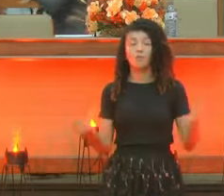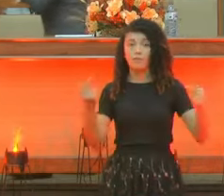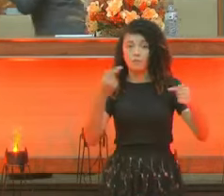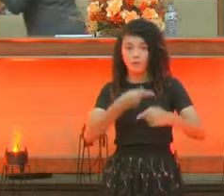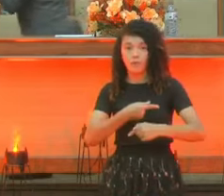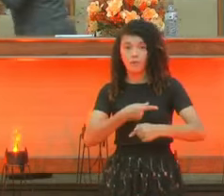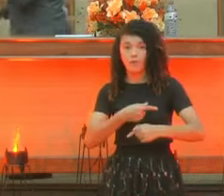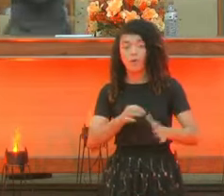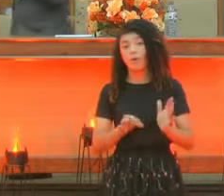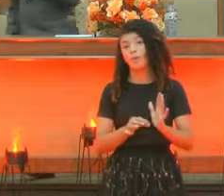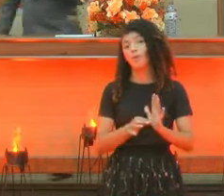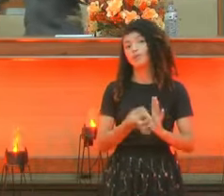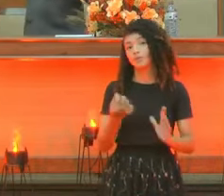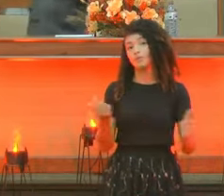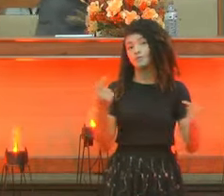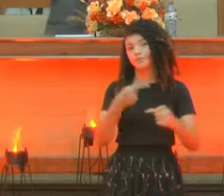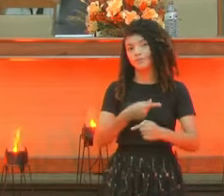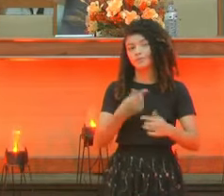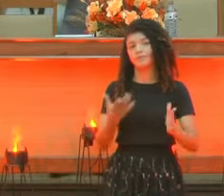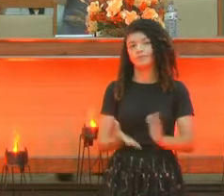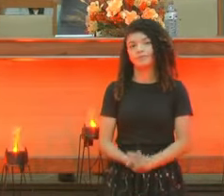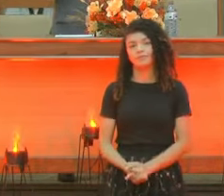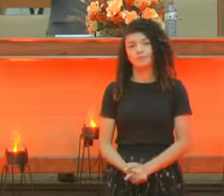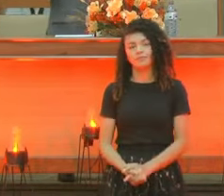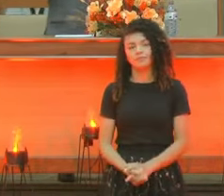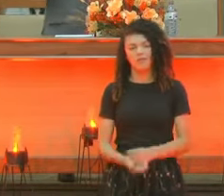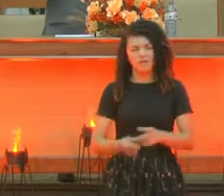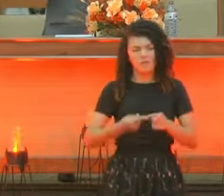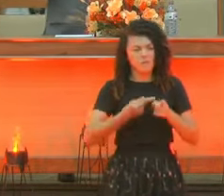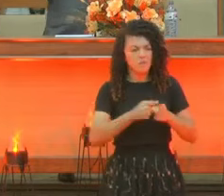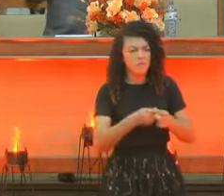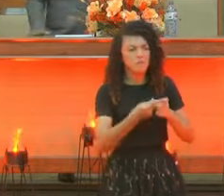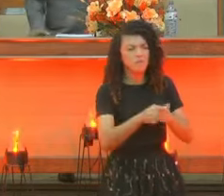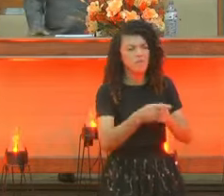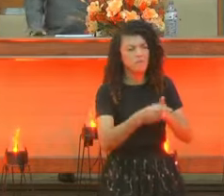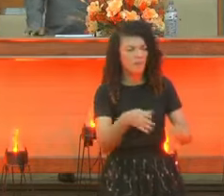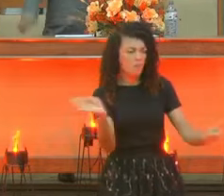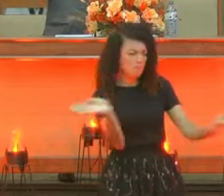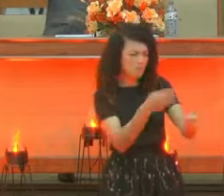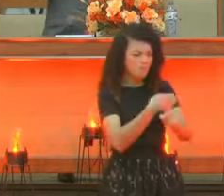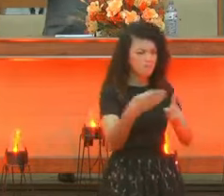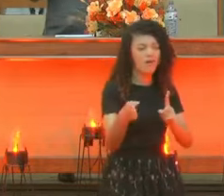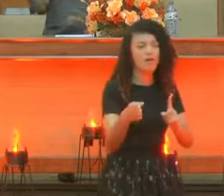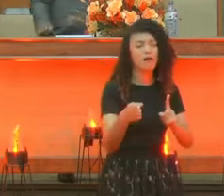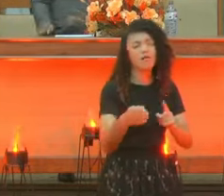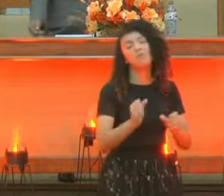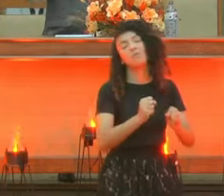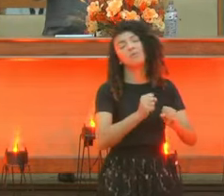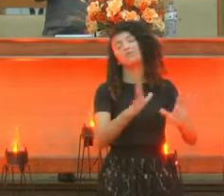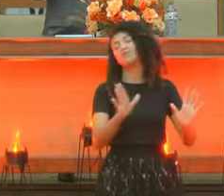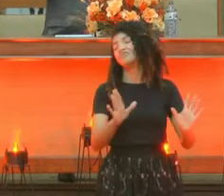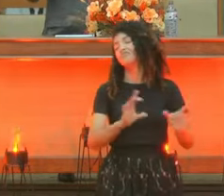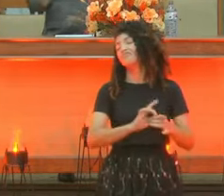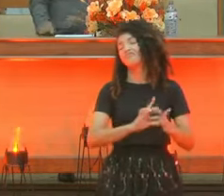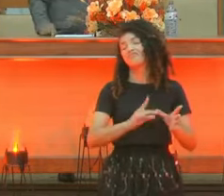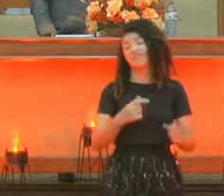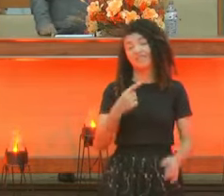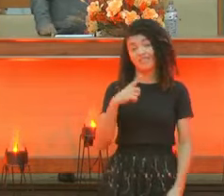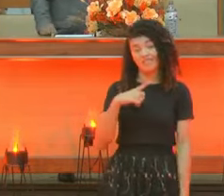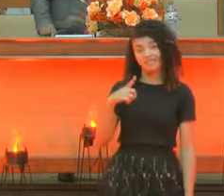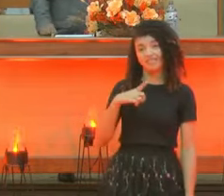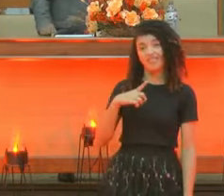Perseguido. Pronto. Pode o cara levantar contra ti. Pode querer bater na tua cara. Aí, tu diz. Pode fazer, meu filho. Mas só que eu tenho um Deus.